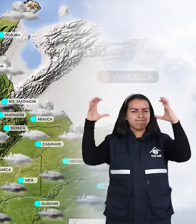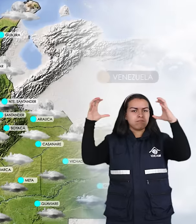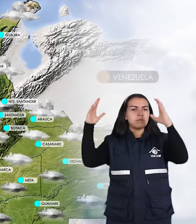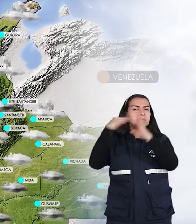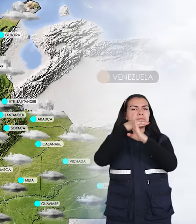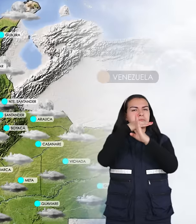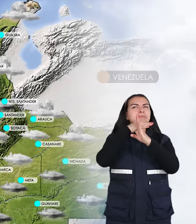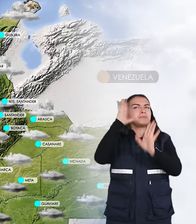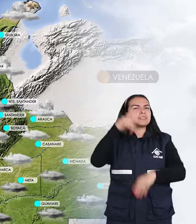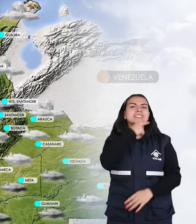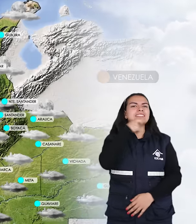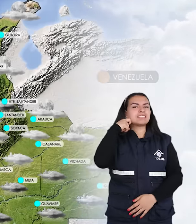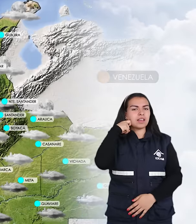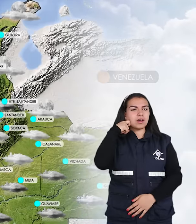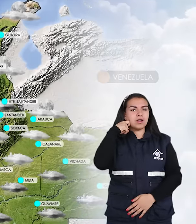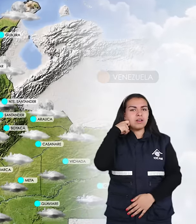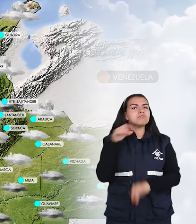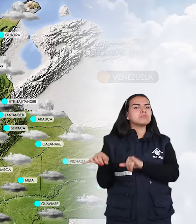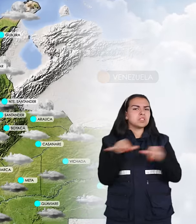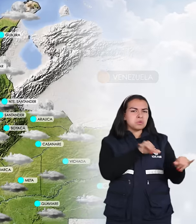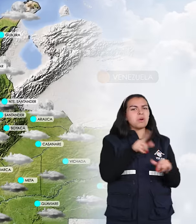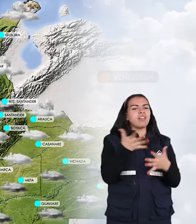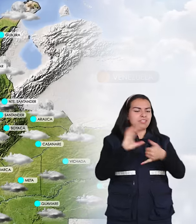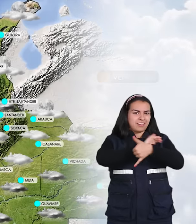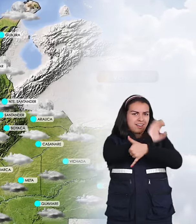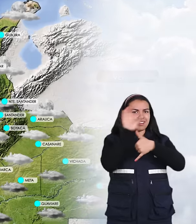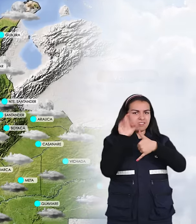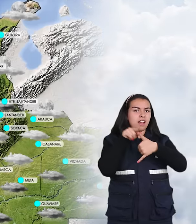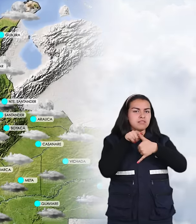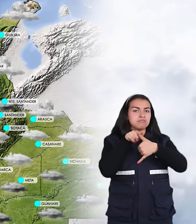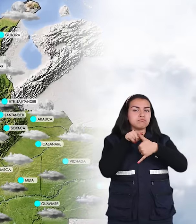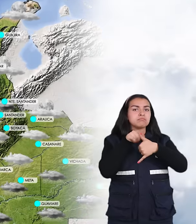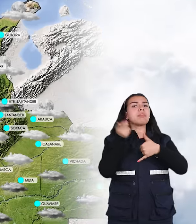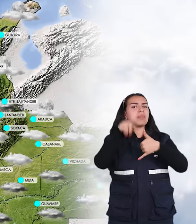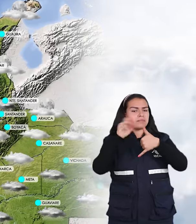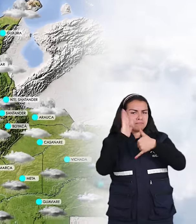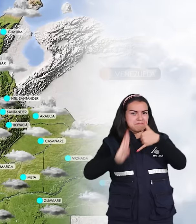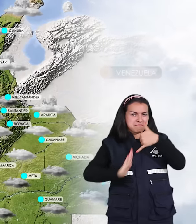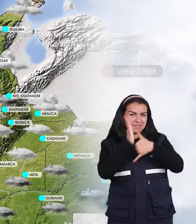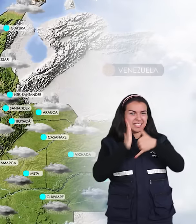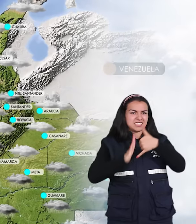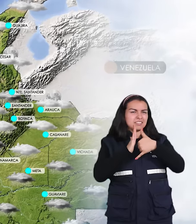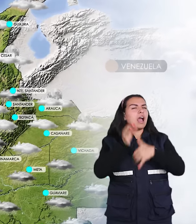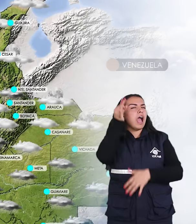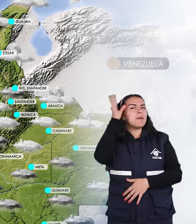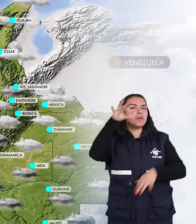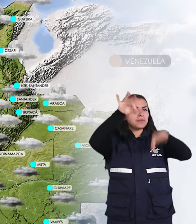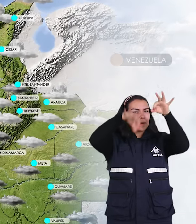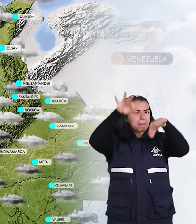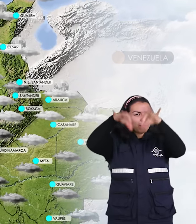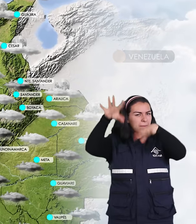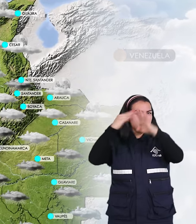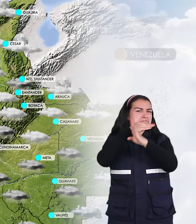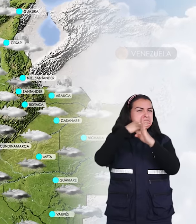predominará el tiempo seco al igual que a lo largo de la región Caribe. Lo que se espera para la región pacífica es que empiecen a activarse las lluvias entre ligeras